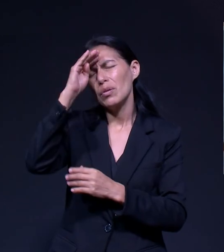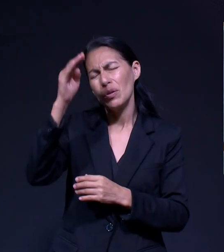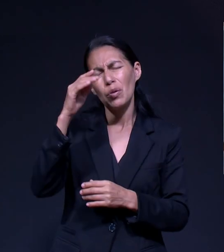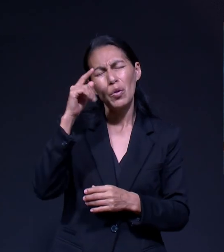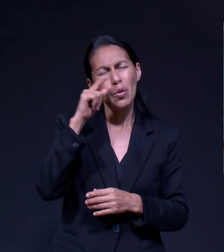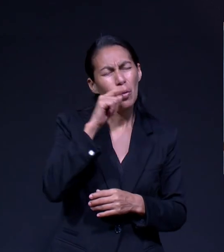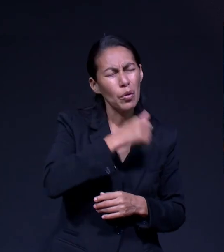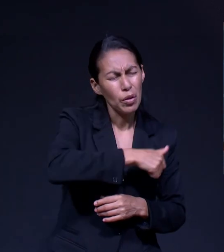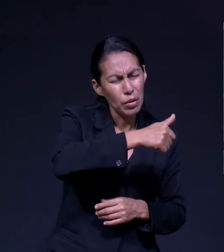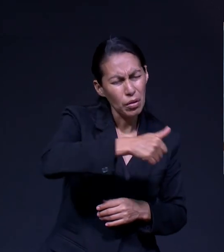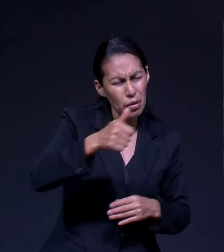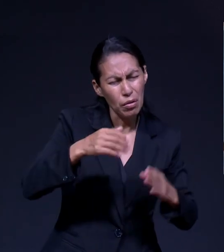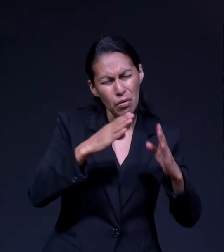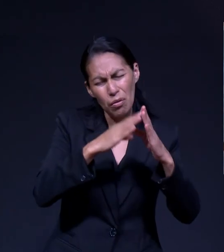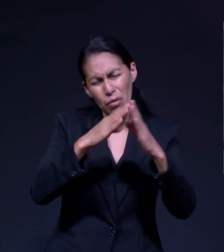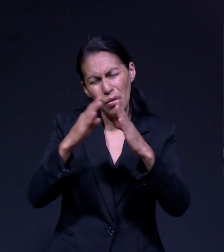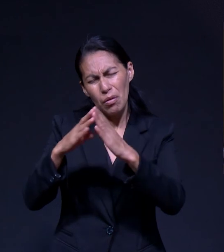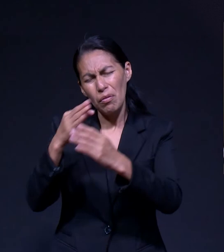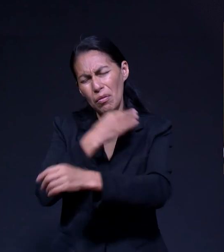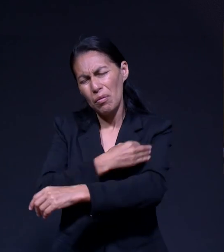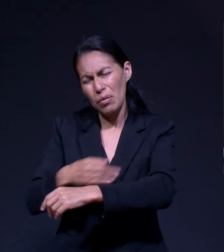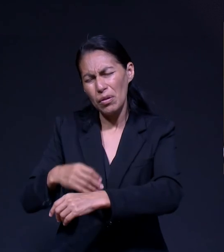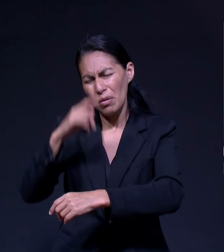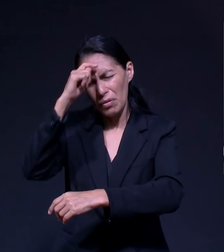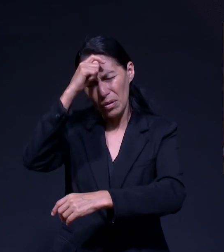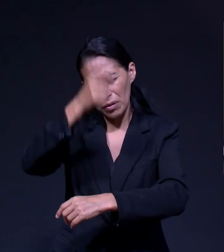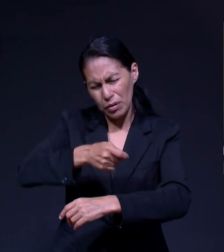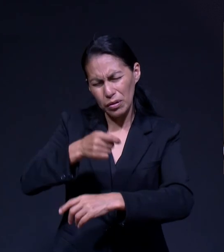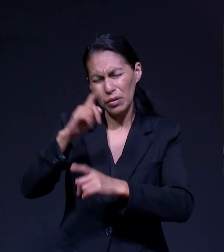presencia, Señor, en el nombre de Jesús. Amén.